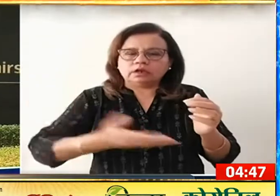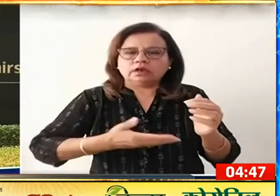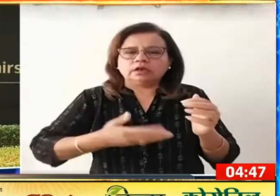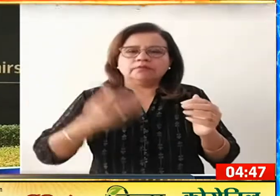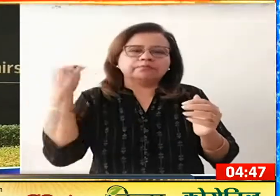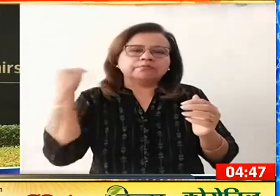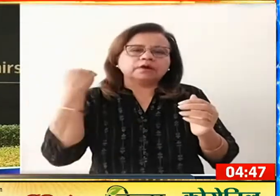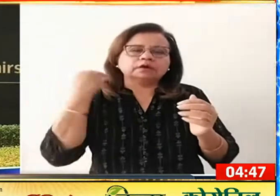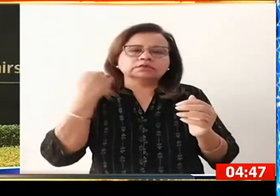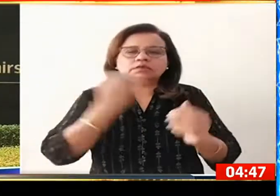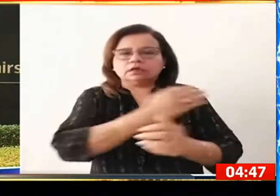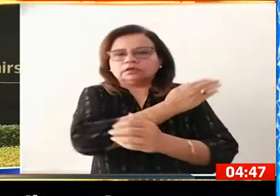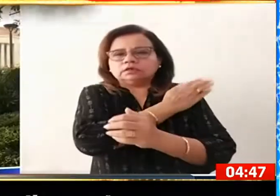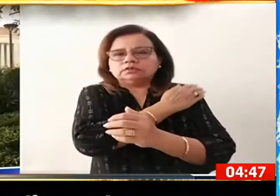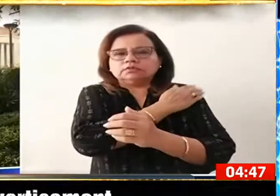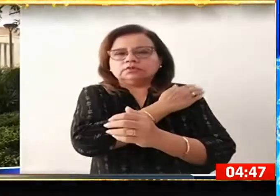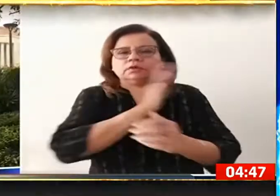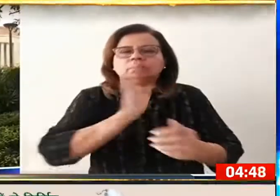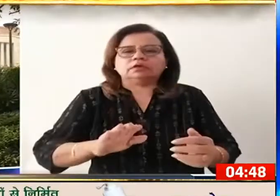करतब्य है